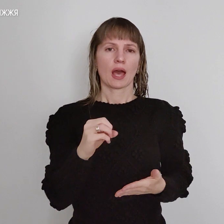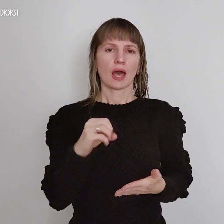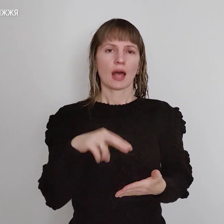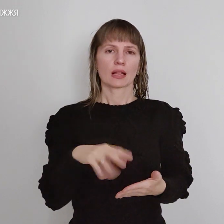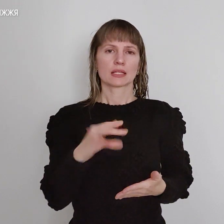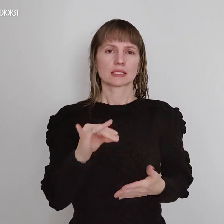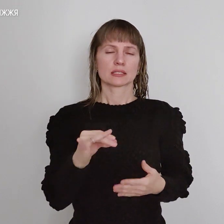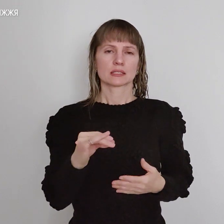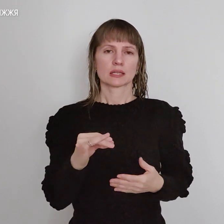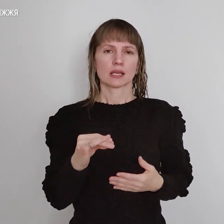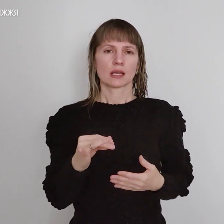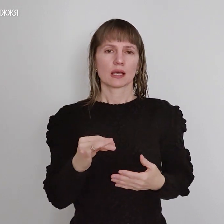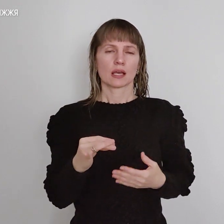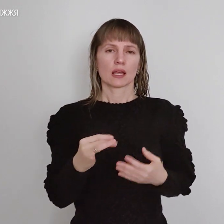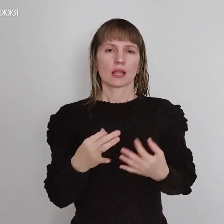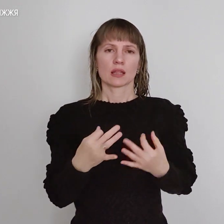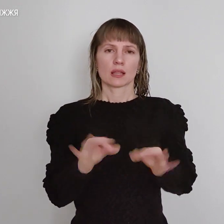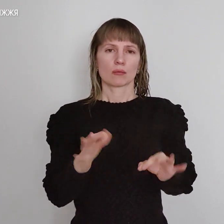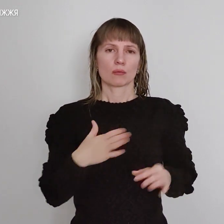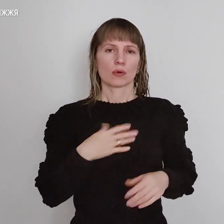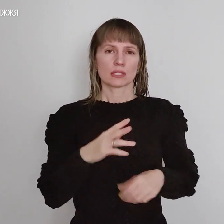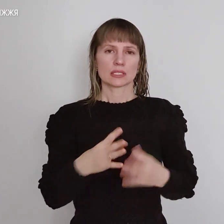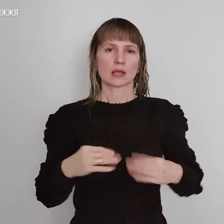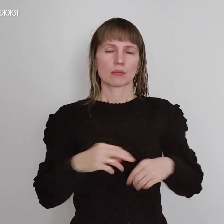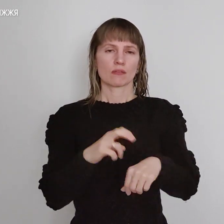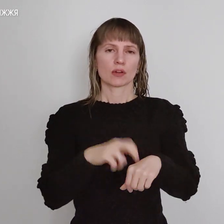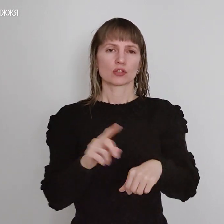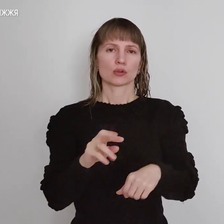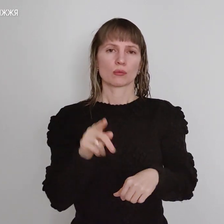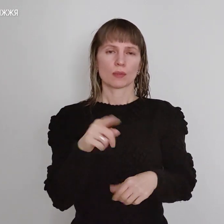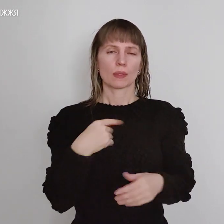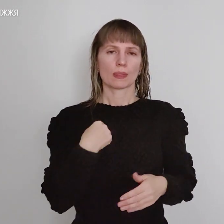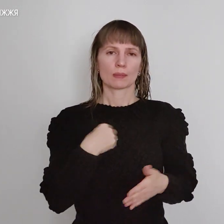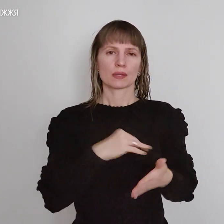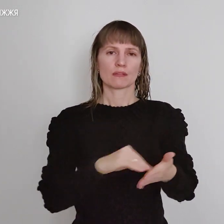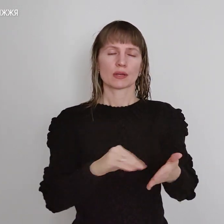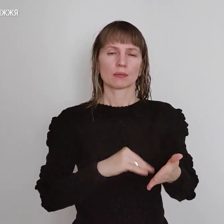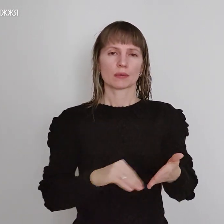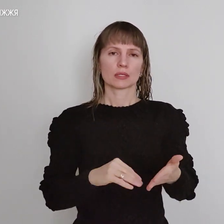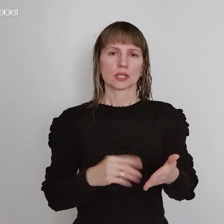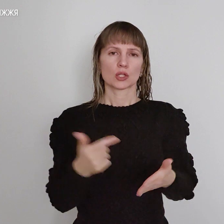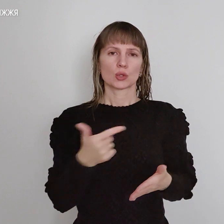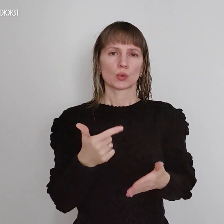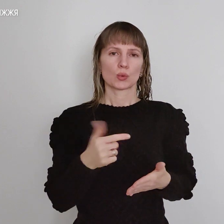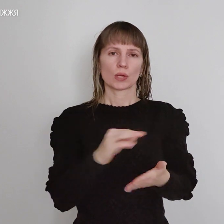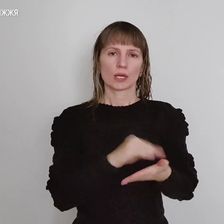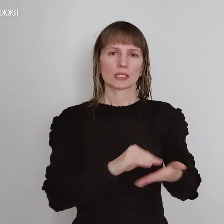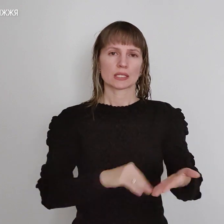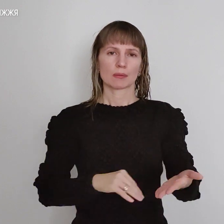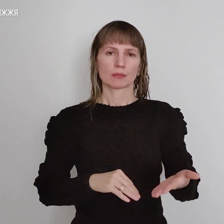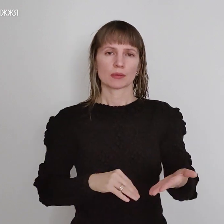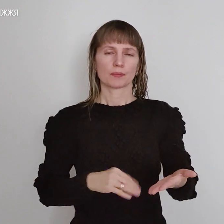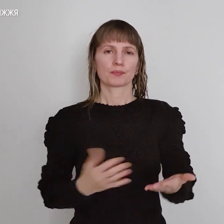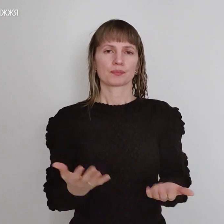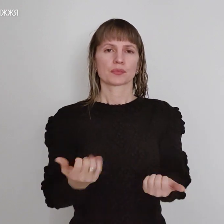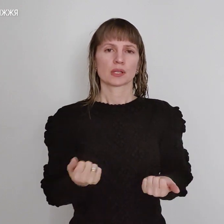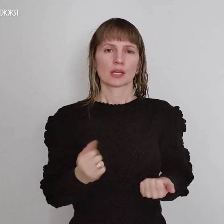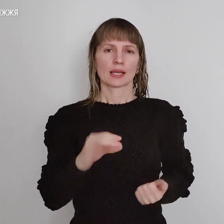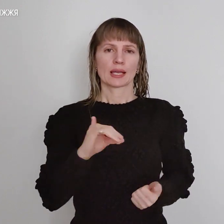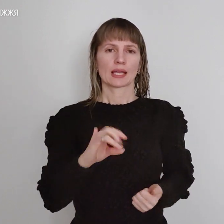відпускає мене до сімейного лікаря, щоб вона мені виписала внутривний рецепт. Тобто отримати інсулітний рецепт